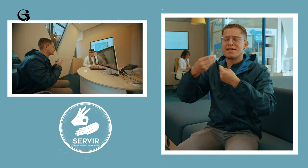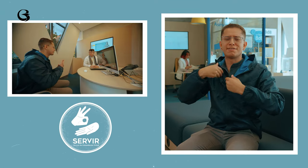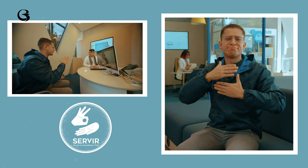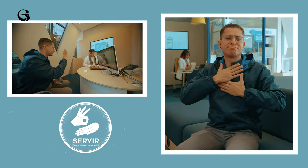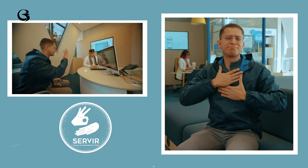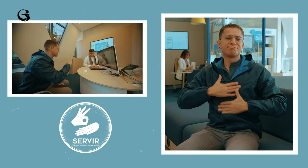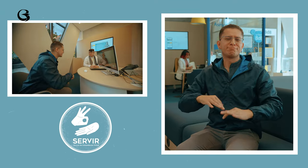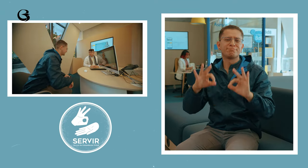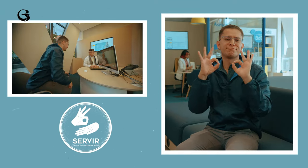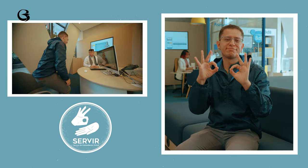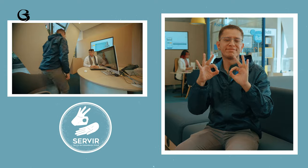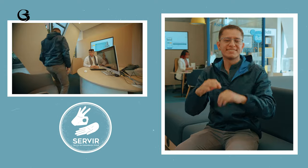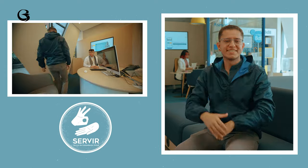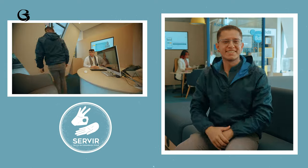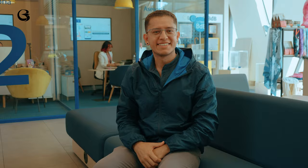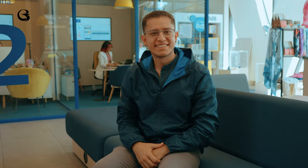señas y esto me generó mucha satisfacción.